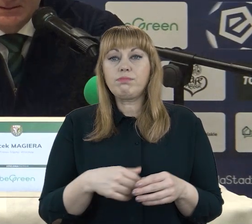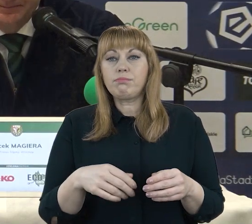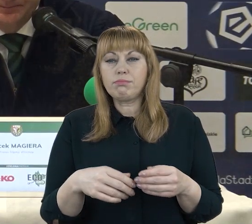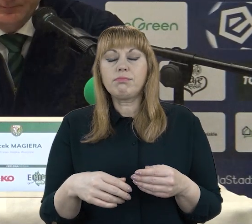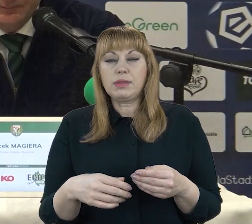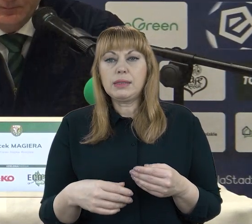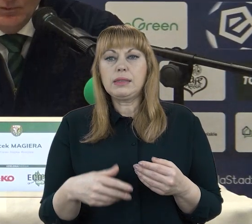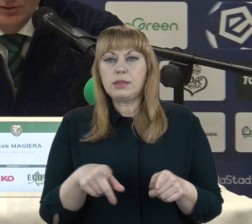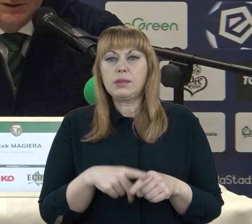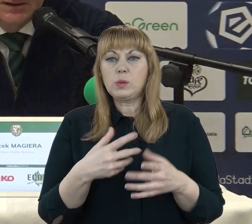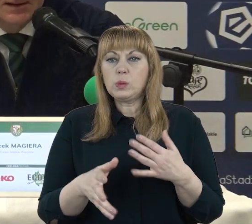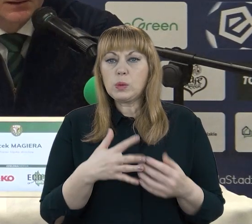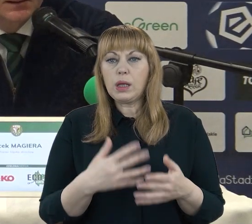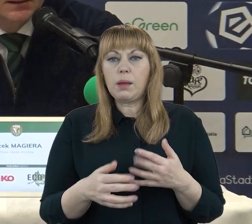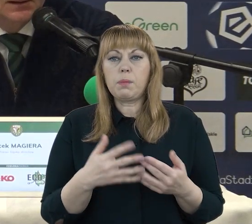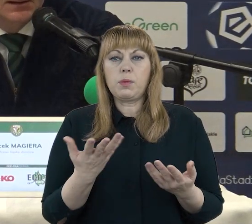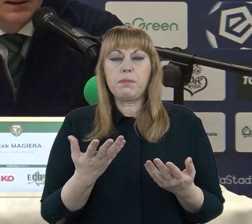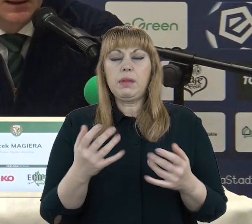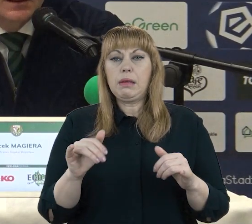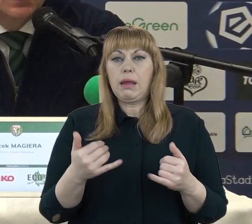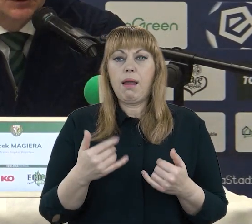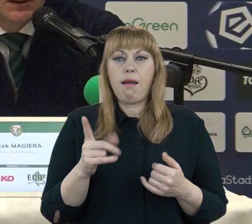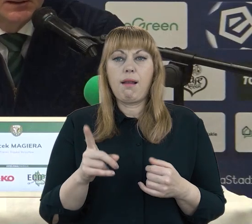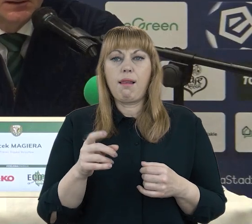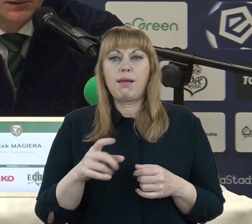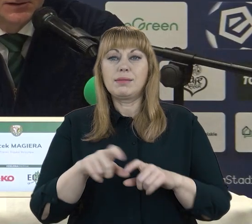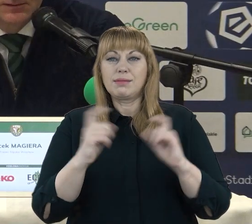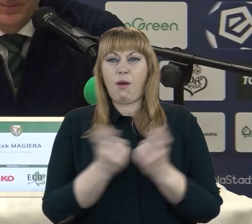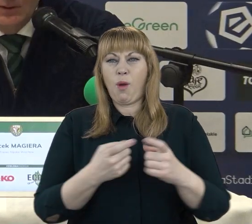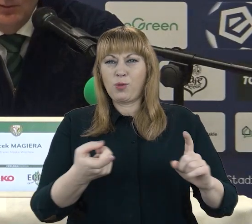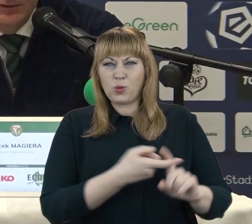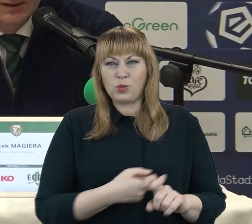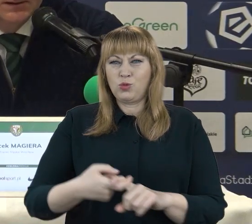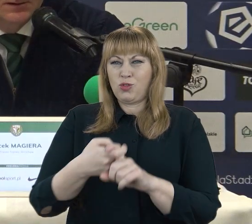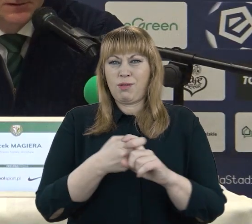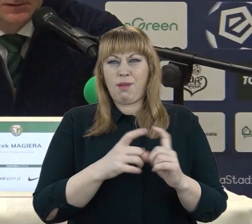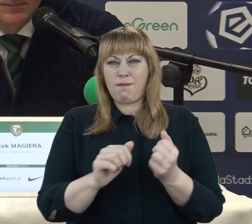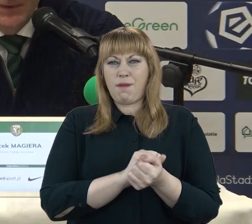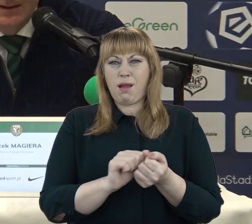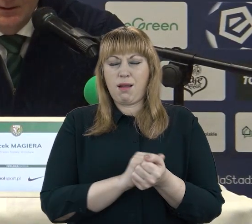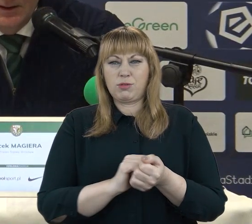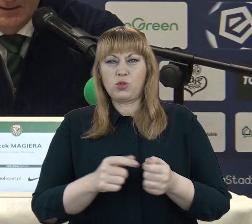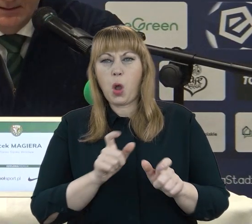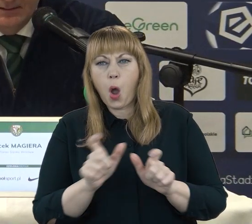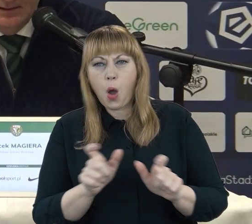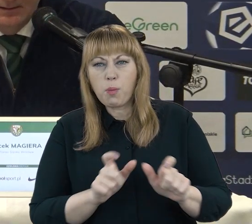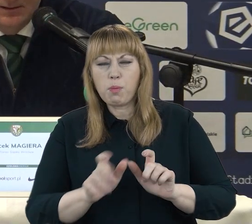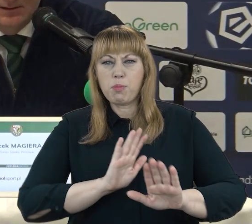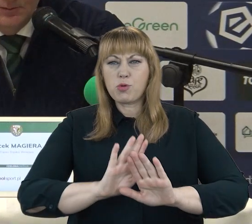to też jest tak, że gra cała drużyna, jeżeli chodzi o obronę, jeżeli chodzi o atak i nie tylko